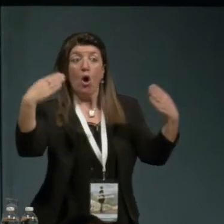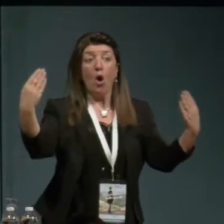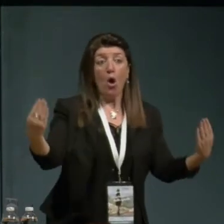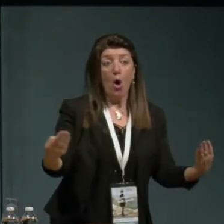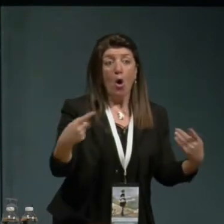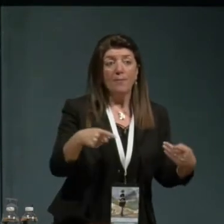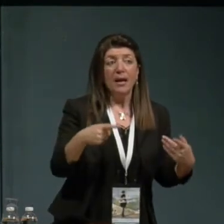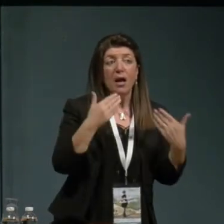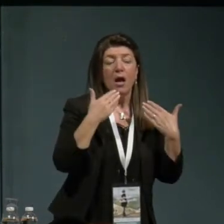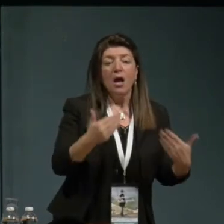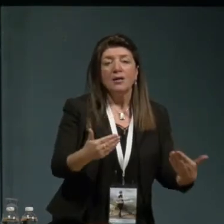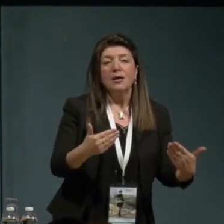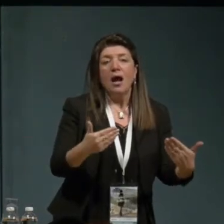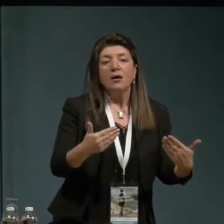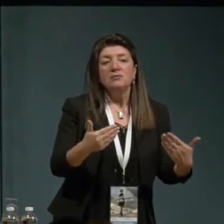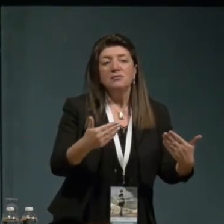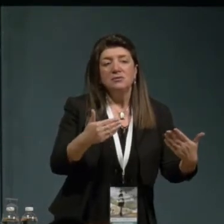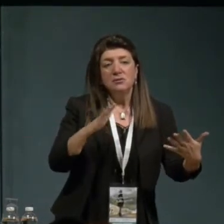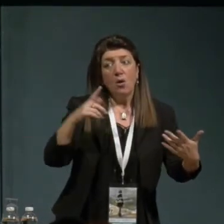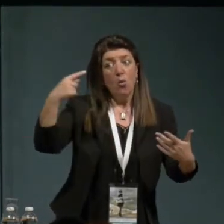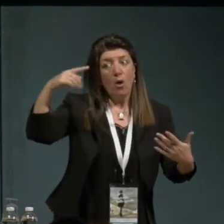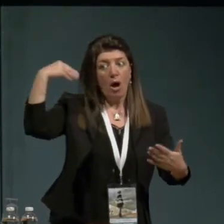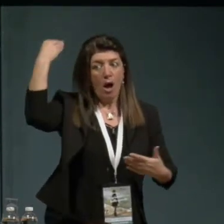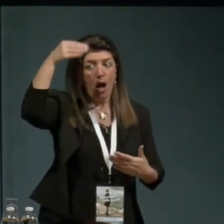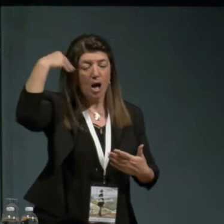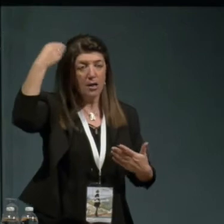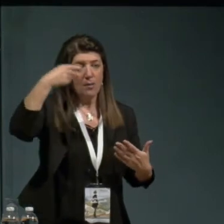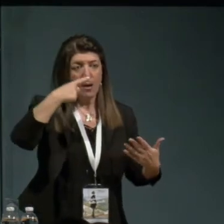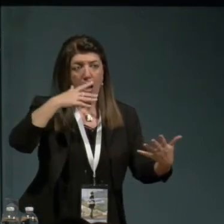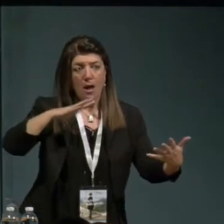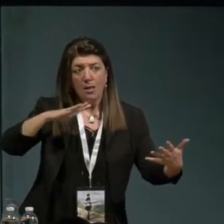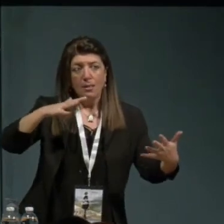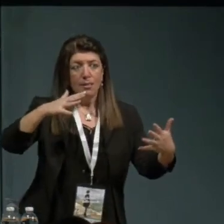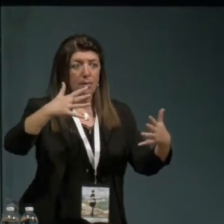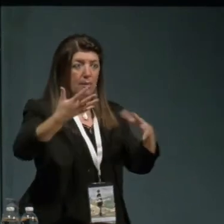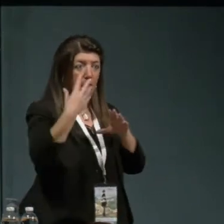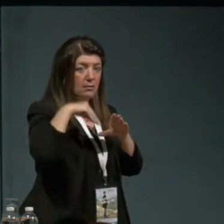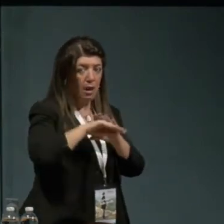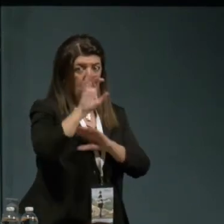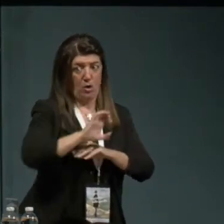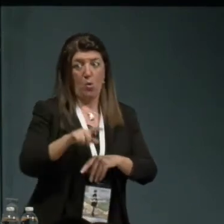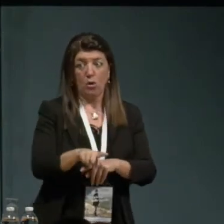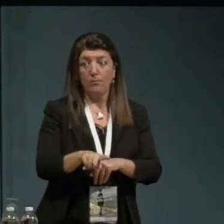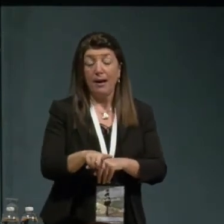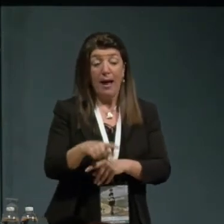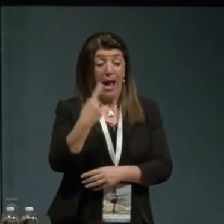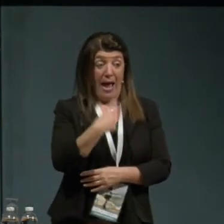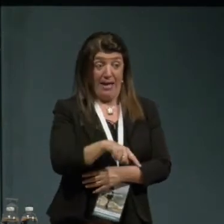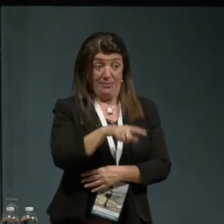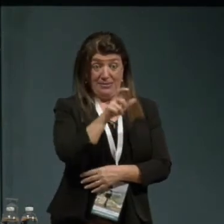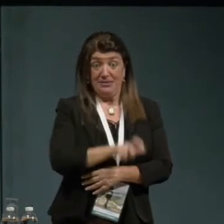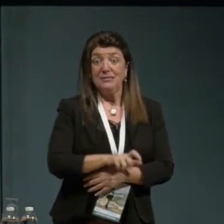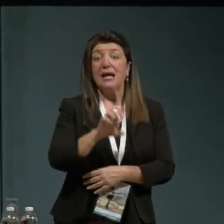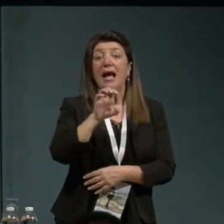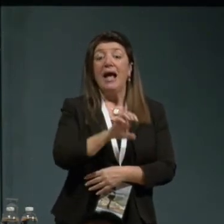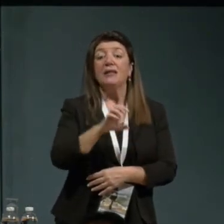critica della traduzione, in particolare araba, presente in Europa. Ecco, Edgar Morin nella sua vita